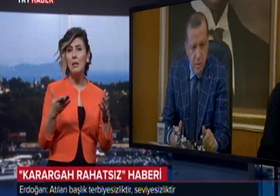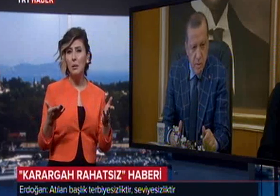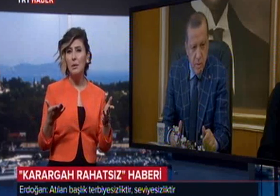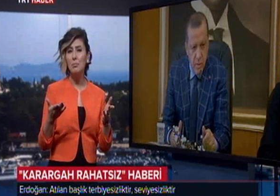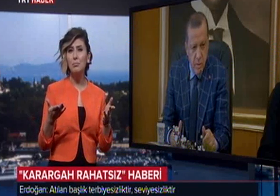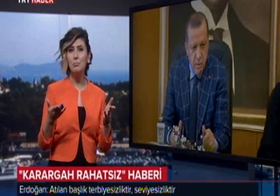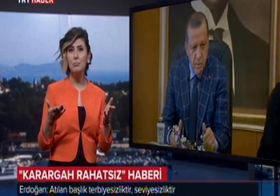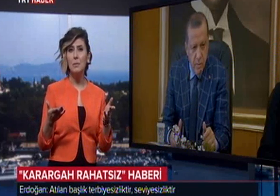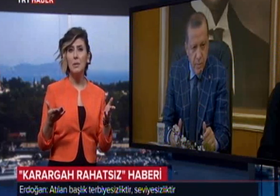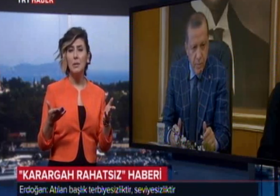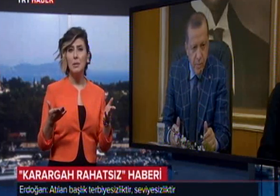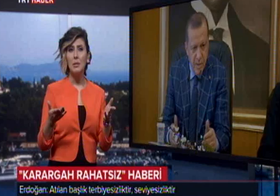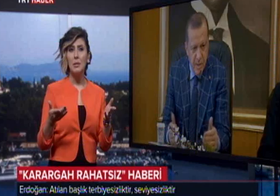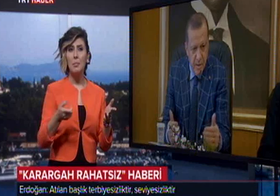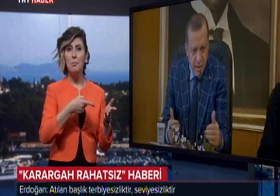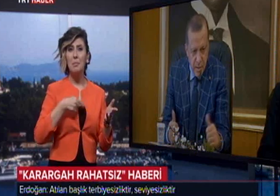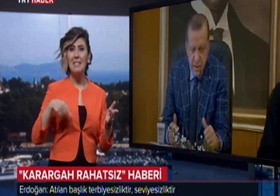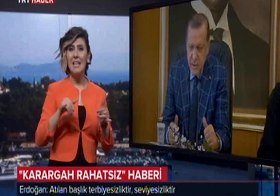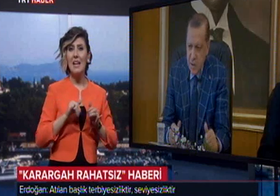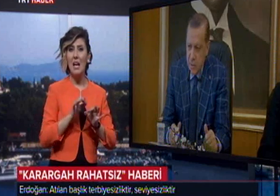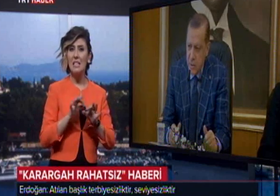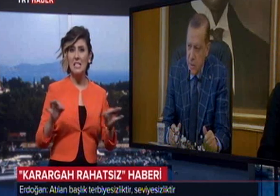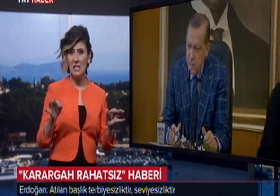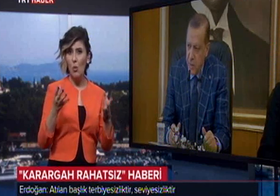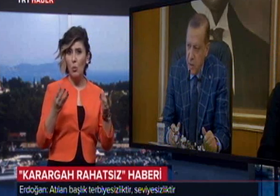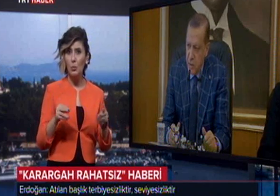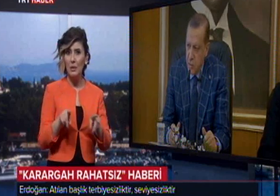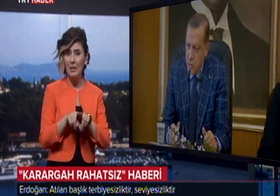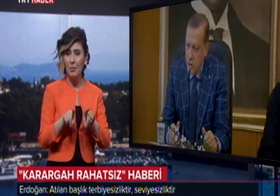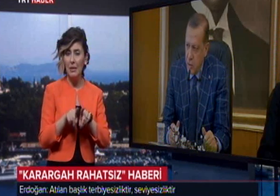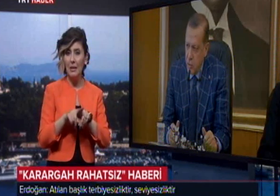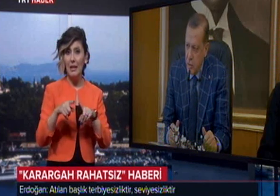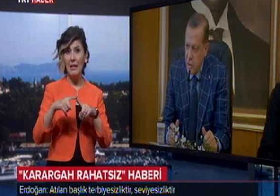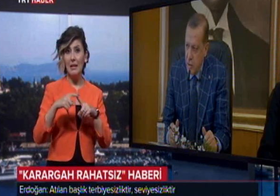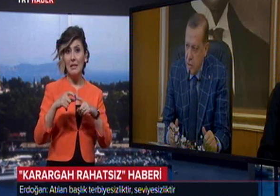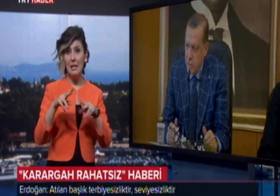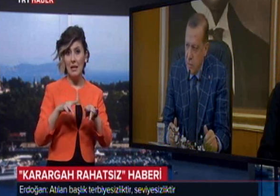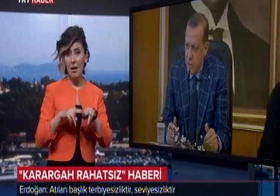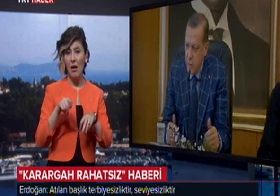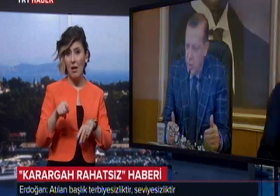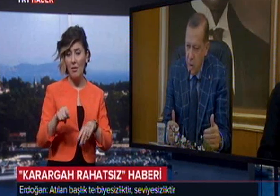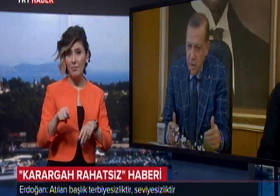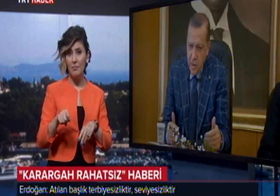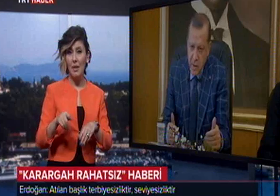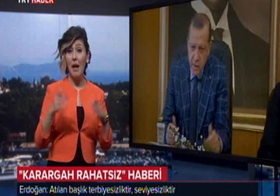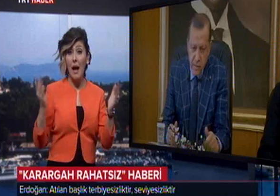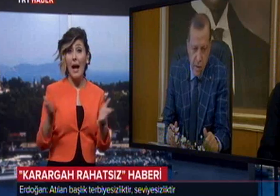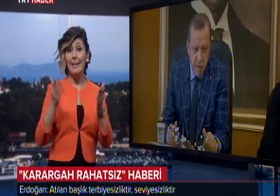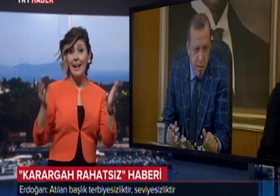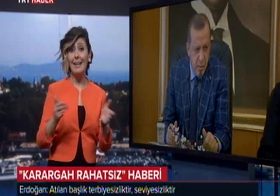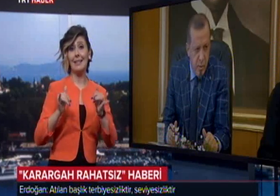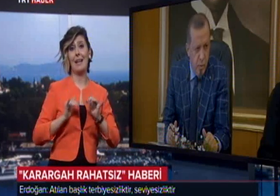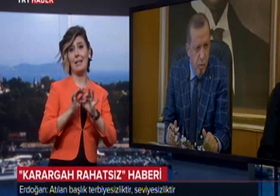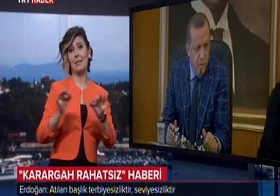bizleri rahatsız ettiği gibi Türk Silahlı Kuvvetleri'ni hayda hayda